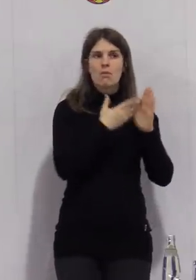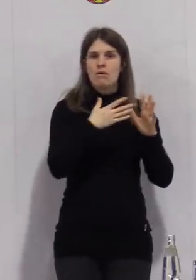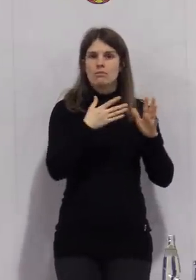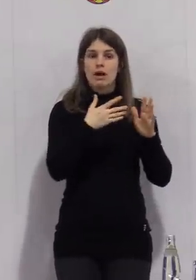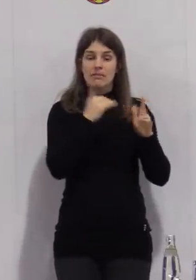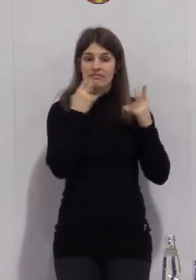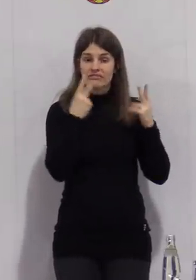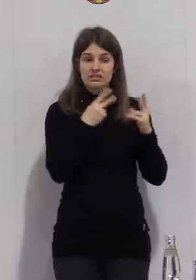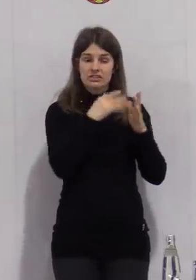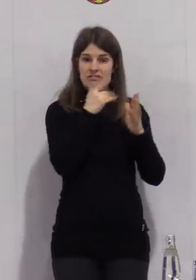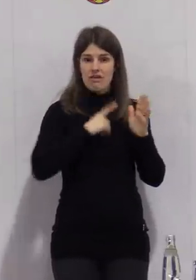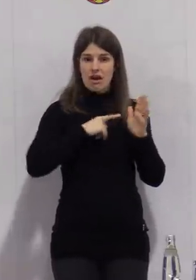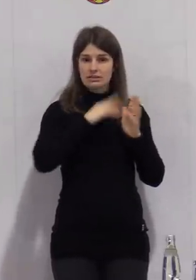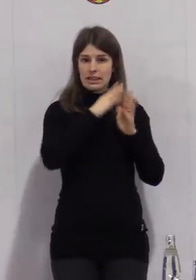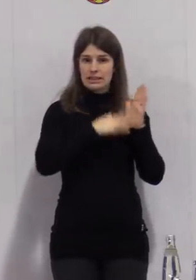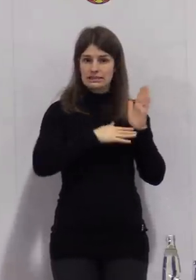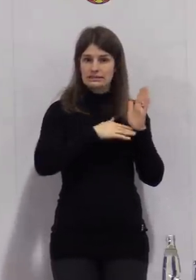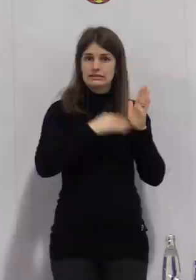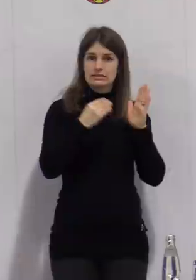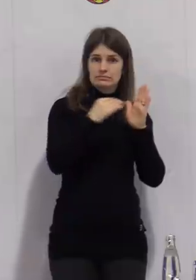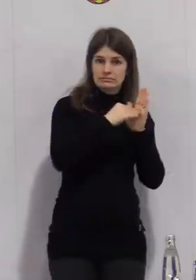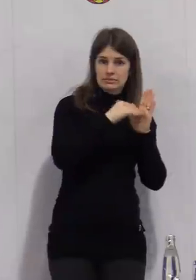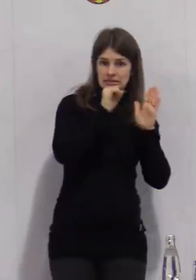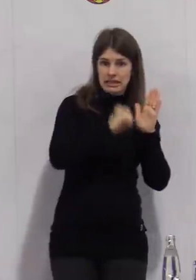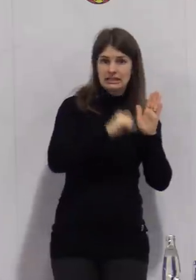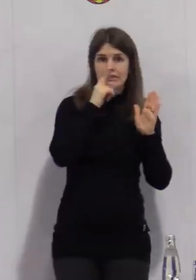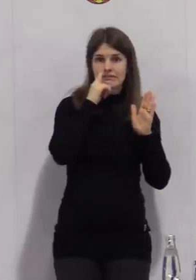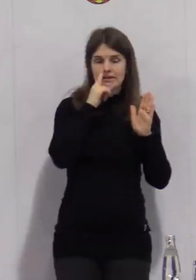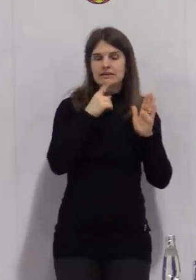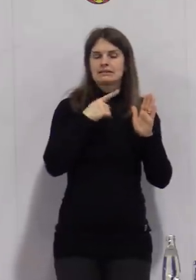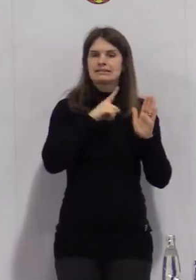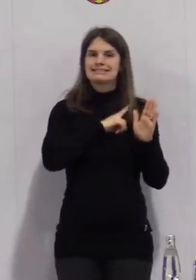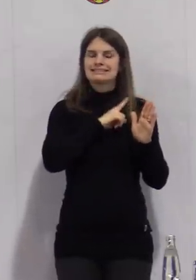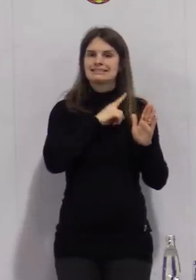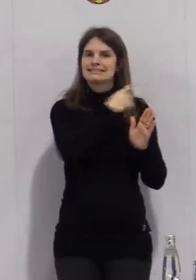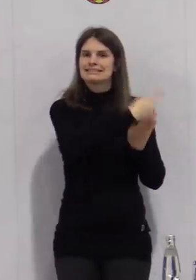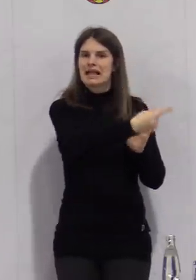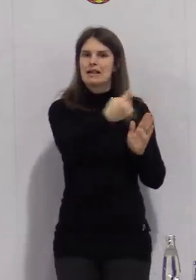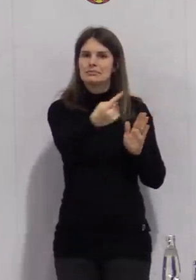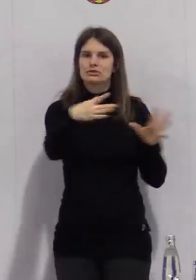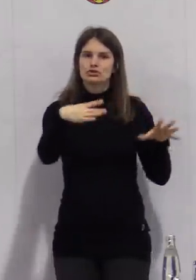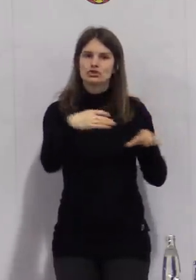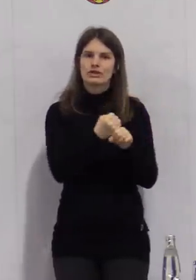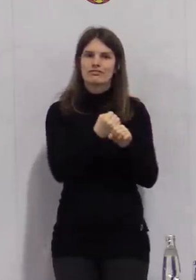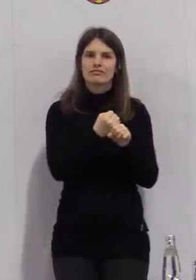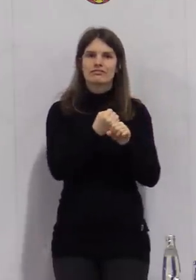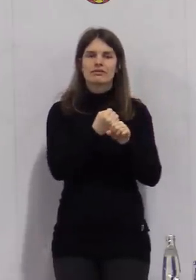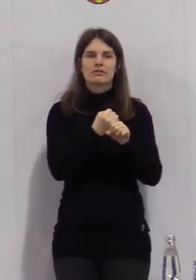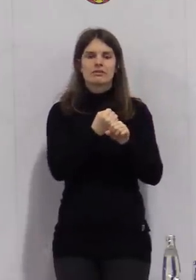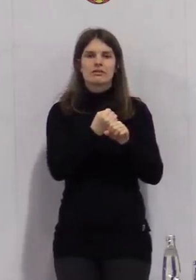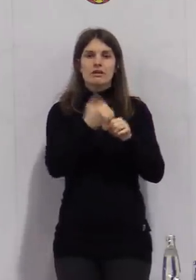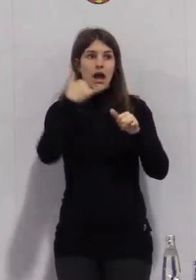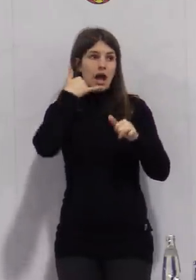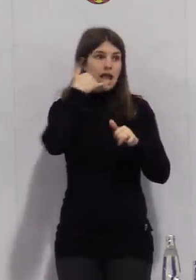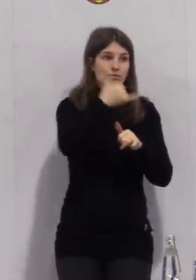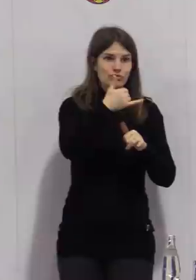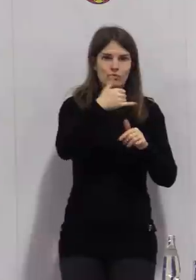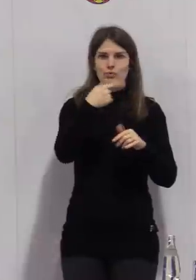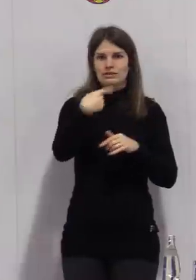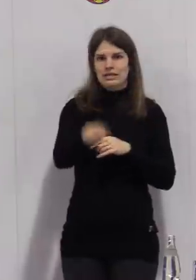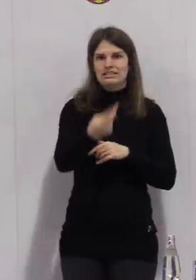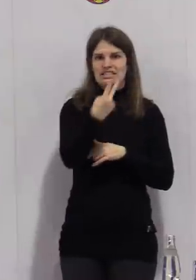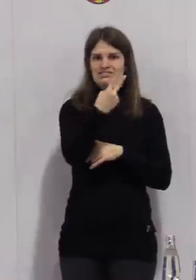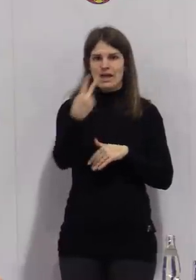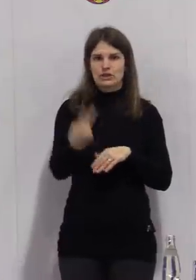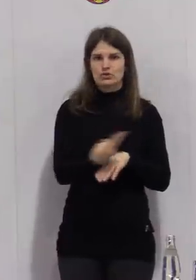einer Frist von 2 Stunden zum Impfzentrum oder von mir aus auch woanders hin, wo der Impfstoff übrig ist, kommen können, die also eine